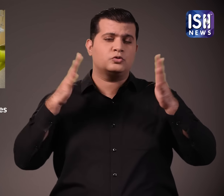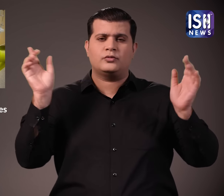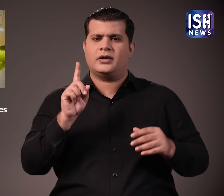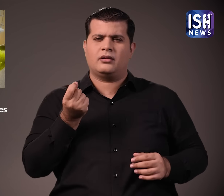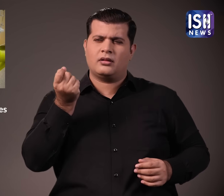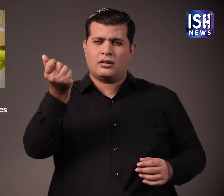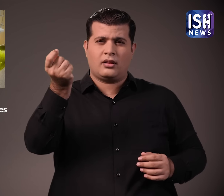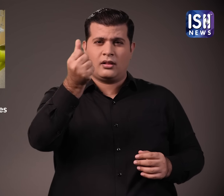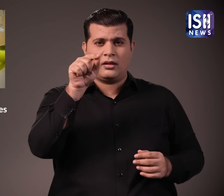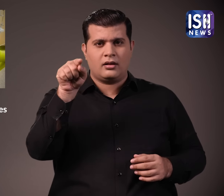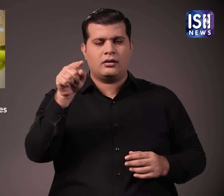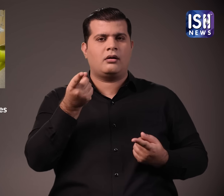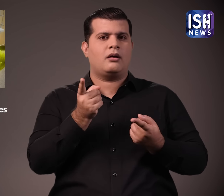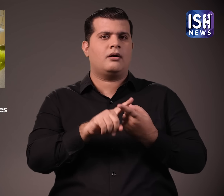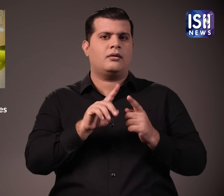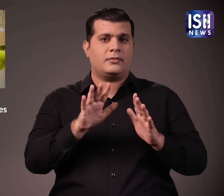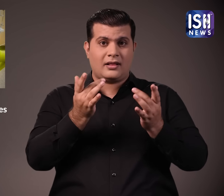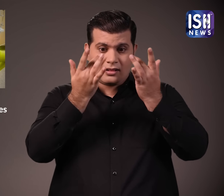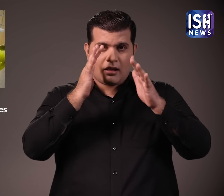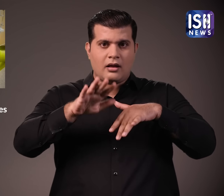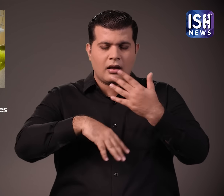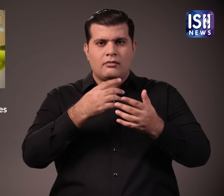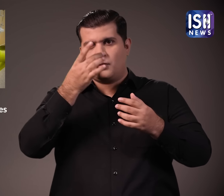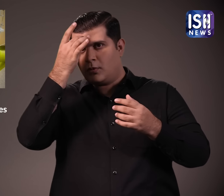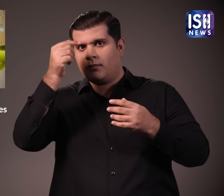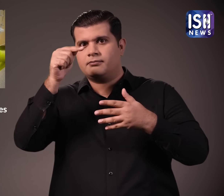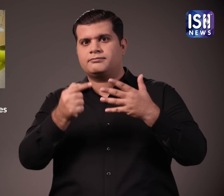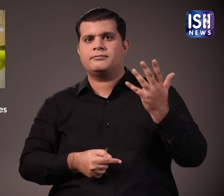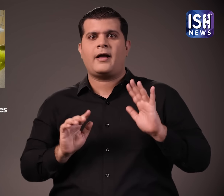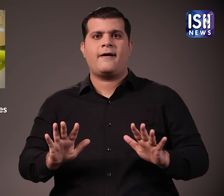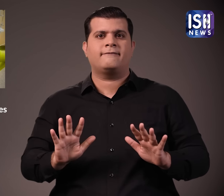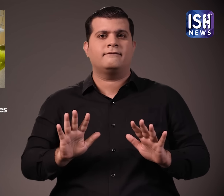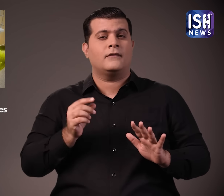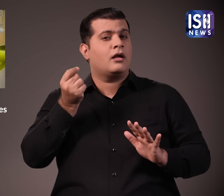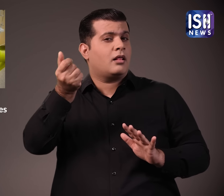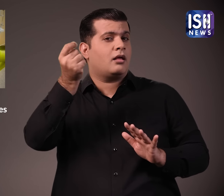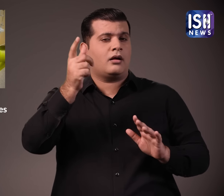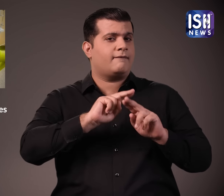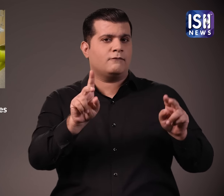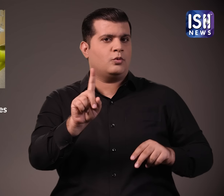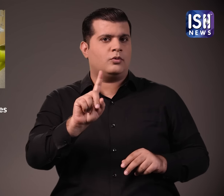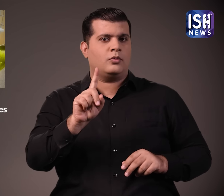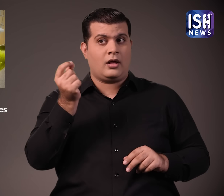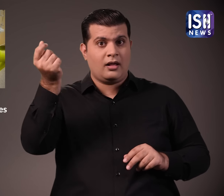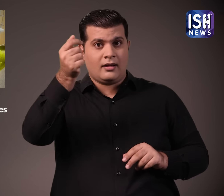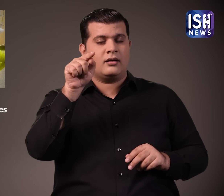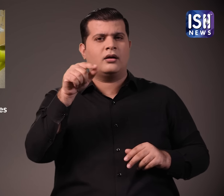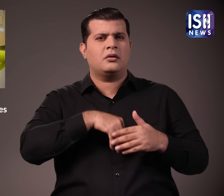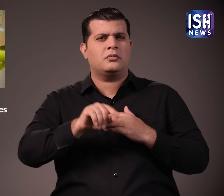हैं। कॉंटक्ट लेंस पहनने के बाद कभी कबार लोगों को समस्या हो सकती है। इन में